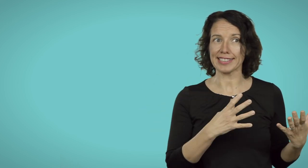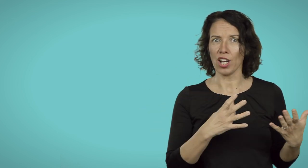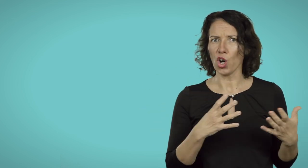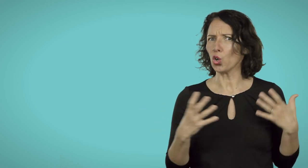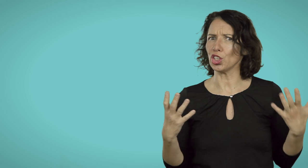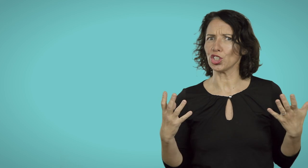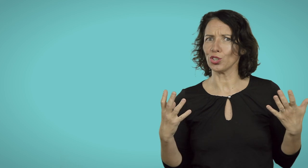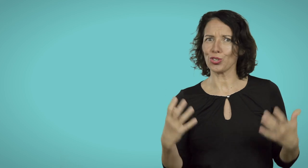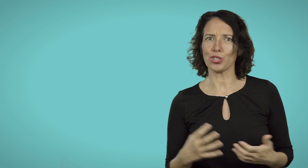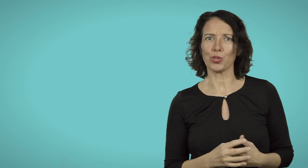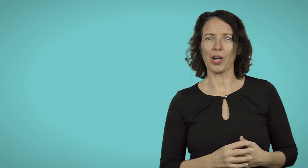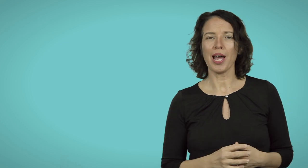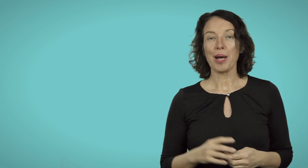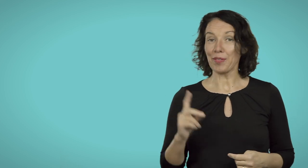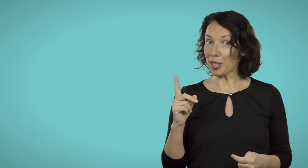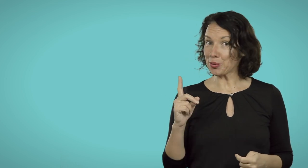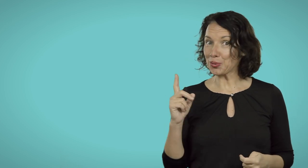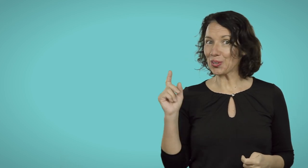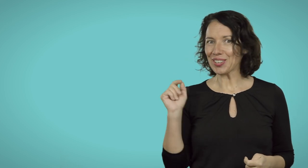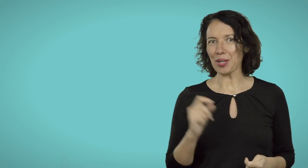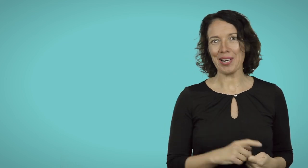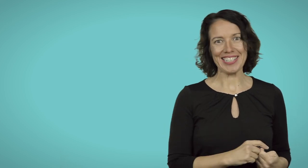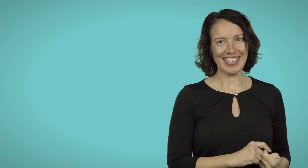o 10, non sono sicura, ma vediamo tutto dopo la sigla.